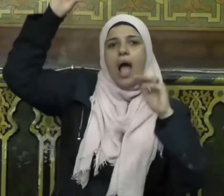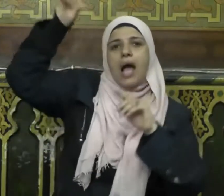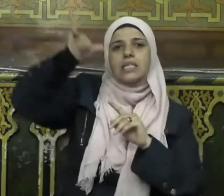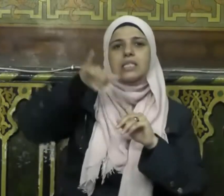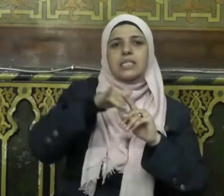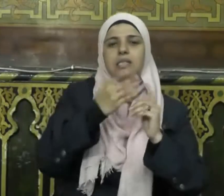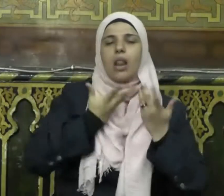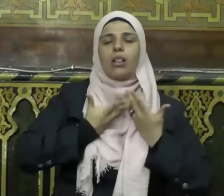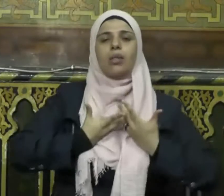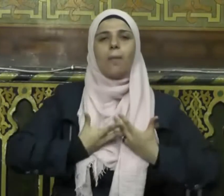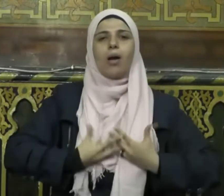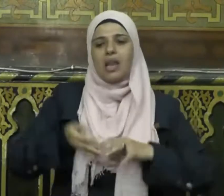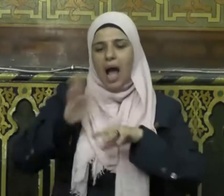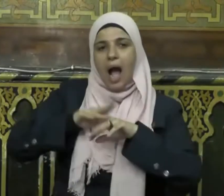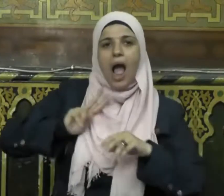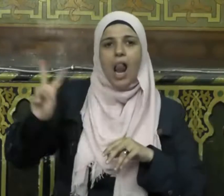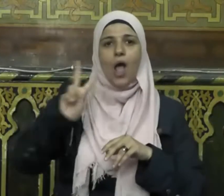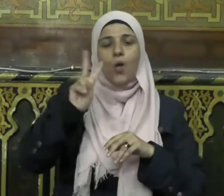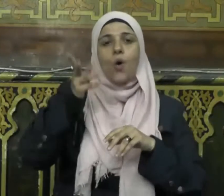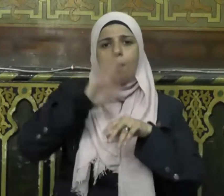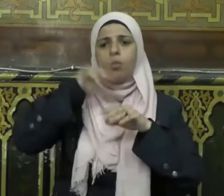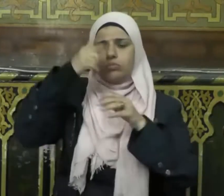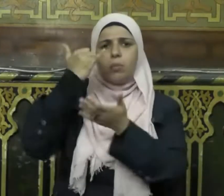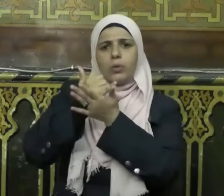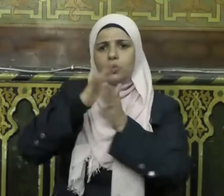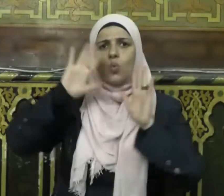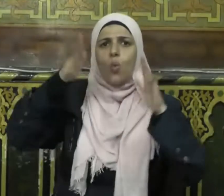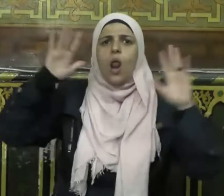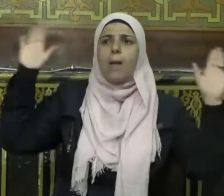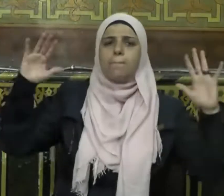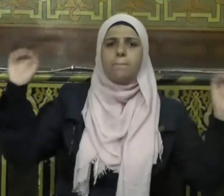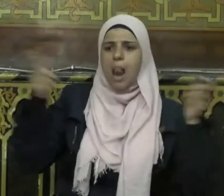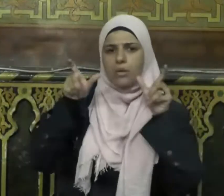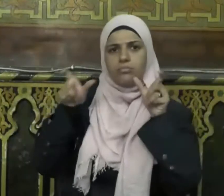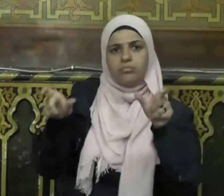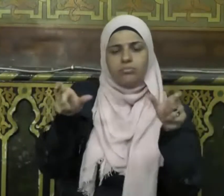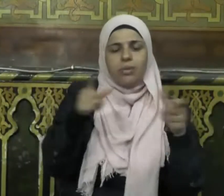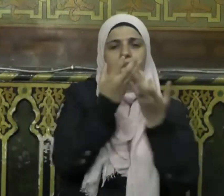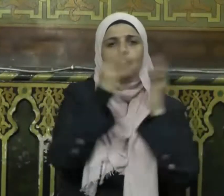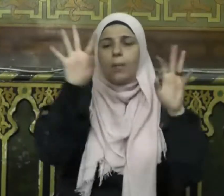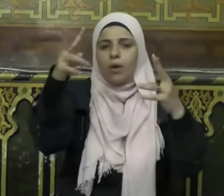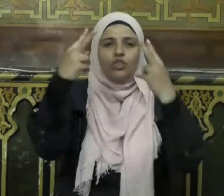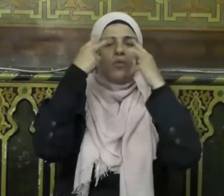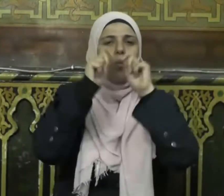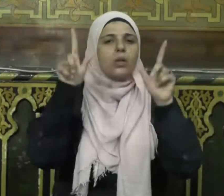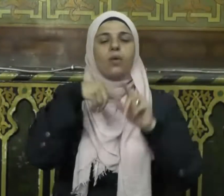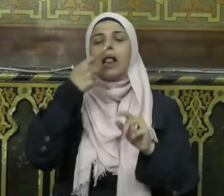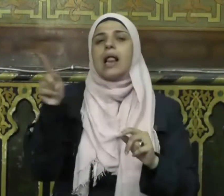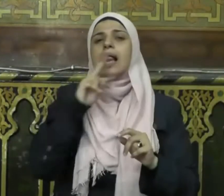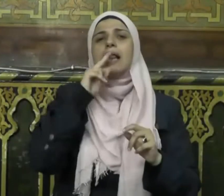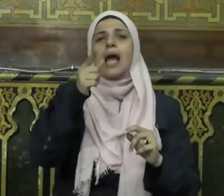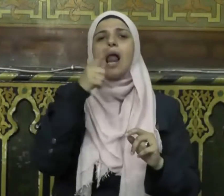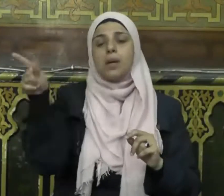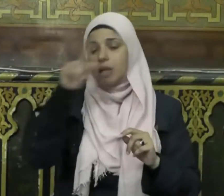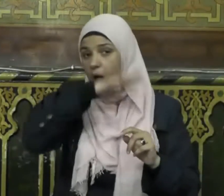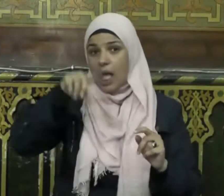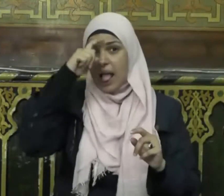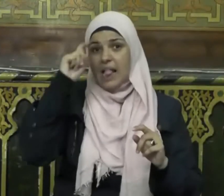الله سكينته عليه وأيده بجنود لم تروها وجعل كلمة الذين كفروا